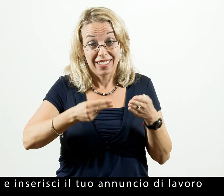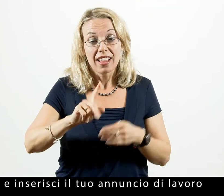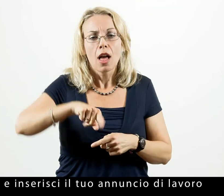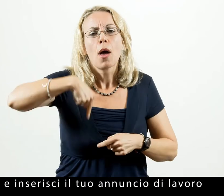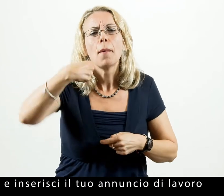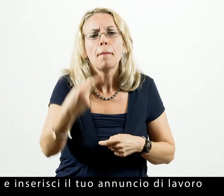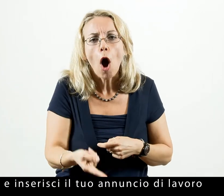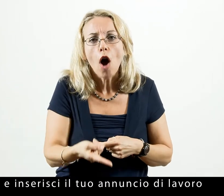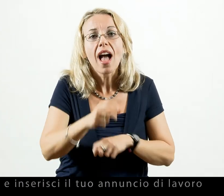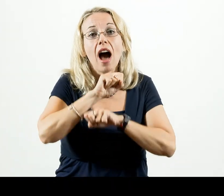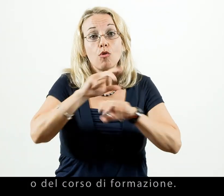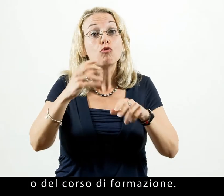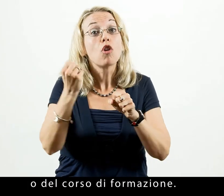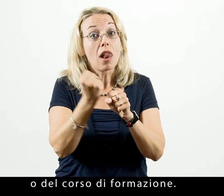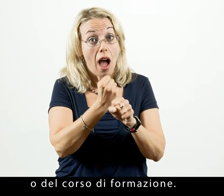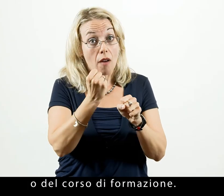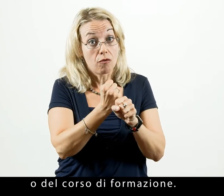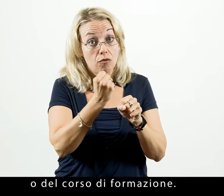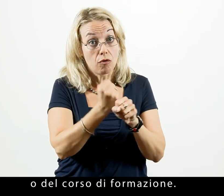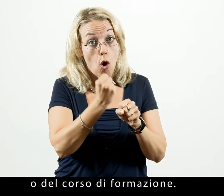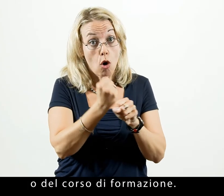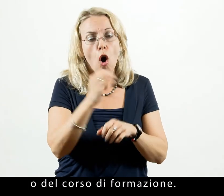annuncio di lavoro o del corso di formazione.